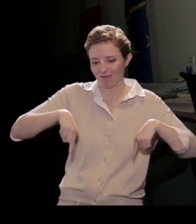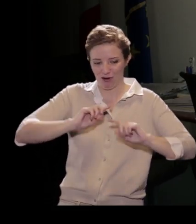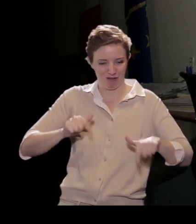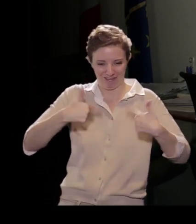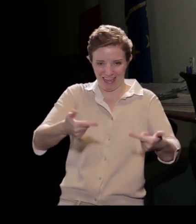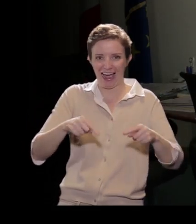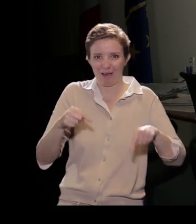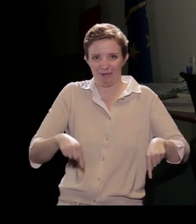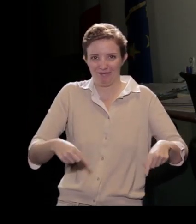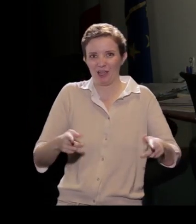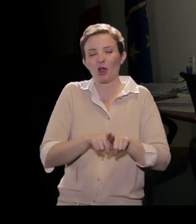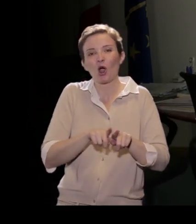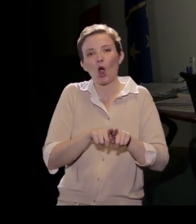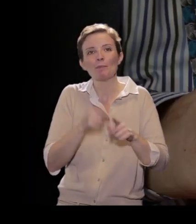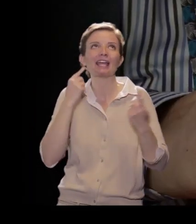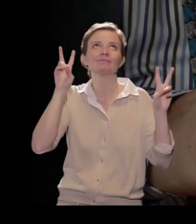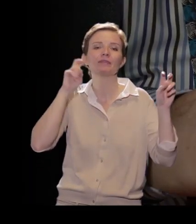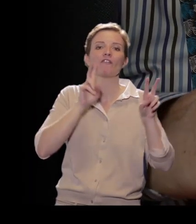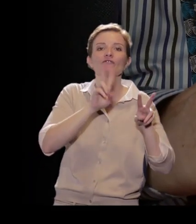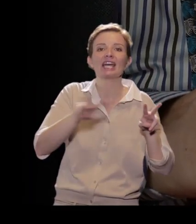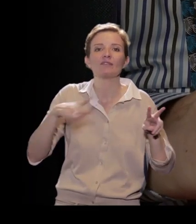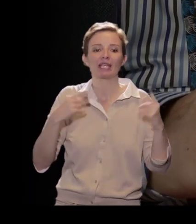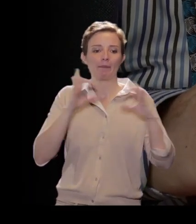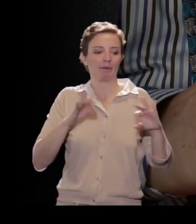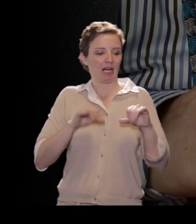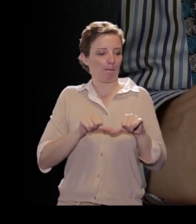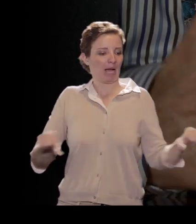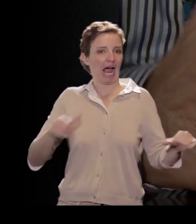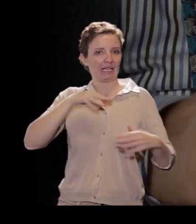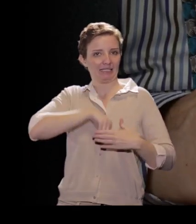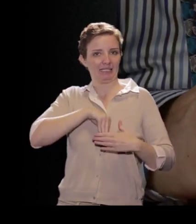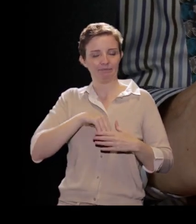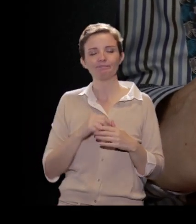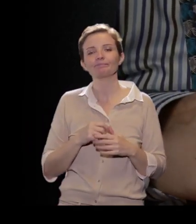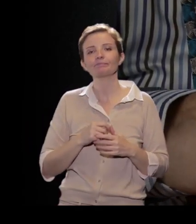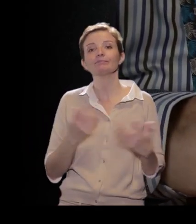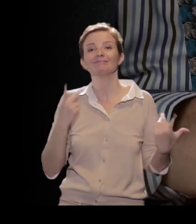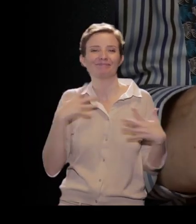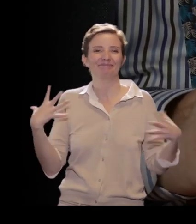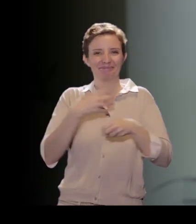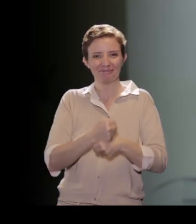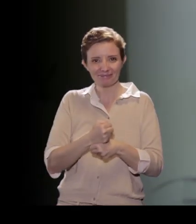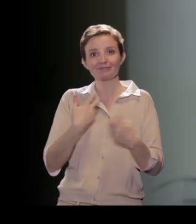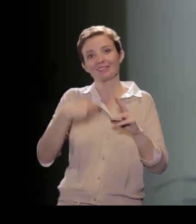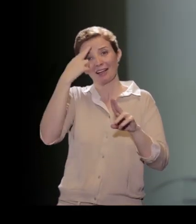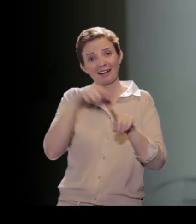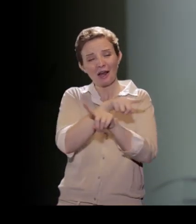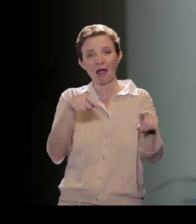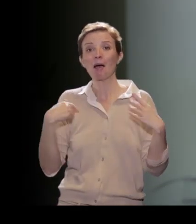appunto come verifica della preparazione iniziale. Concludo ricordando che la mia porta è sempre aperta, la porta